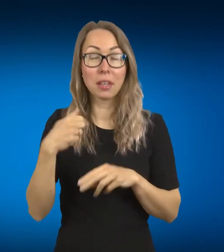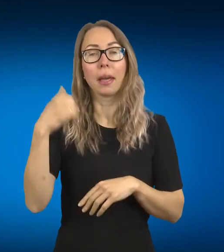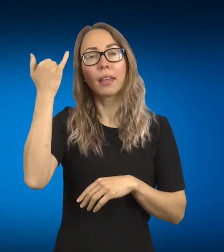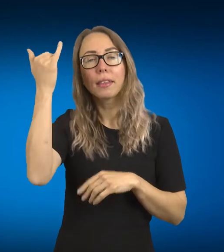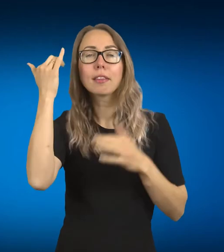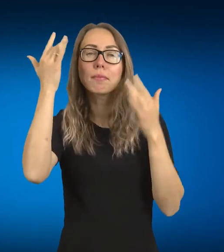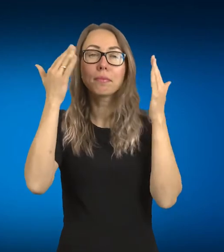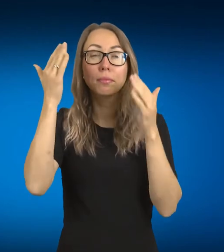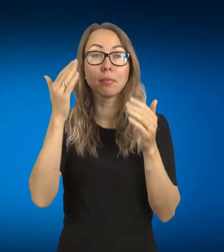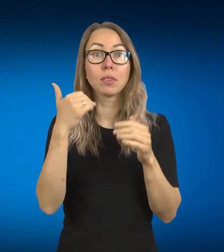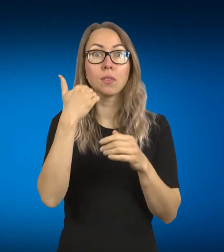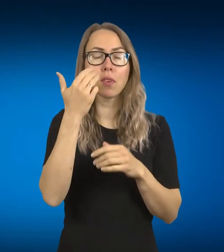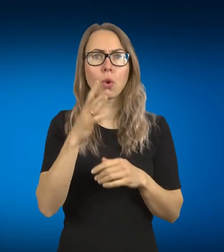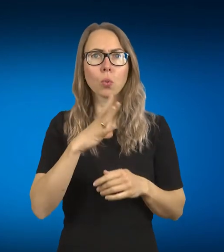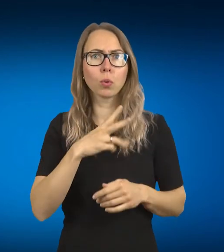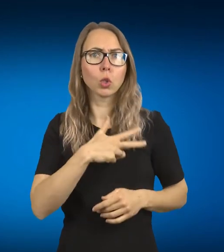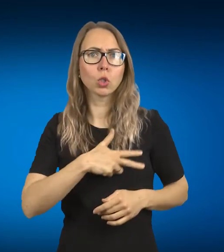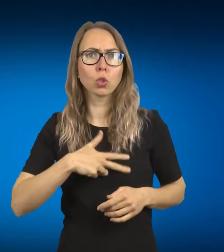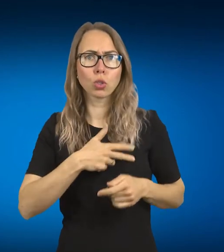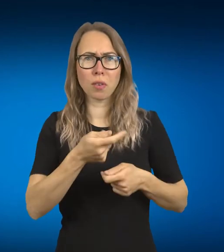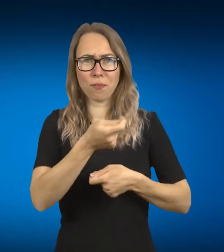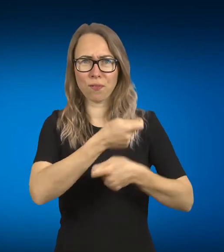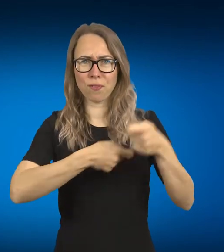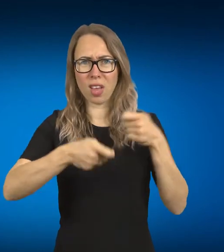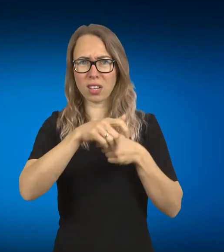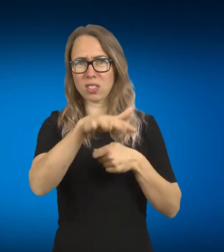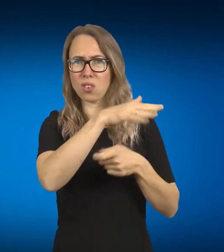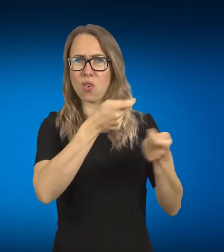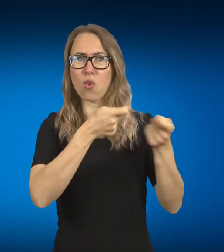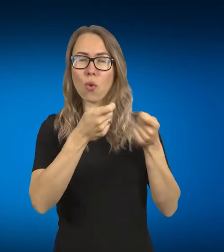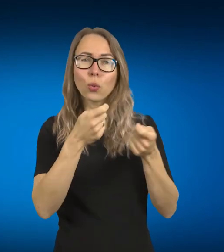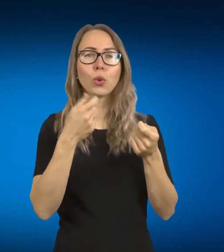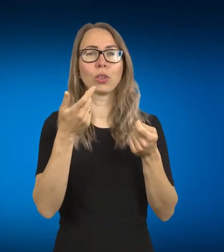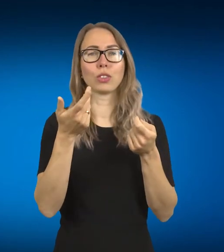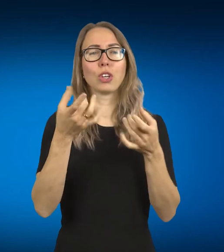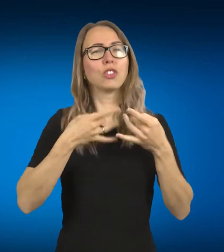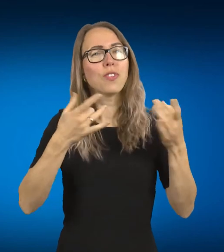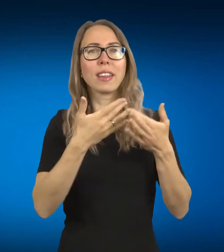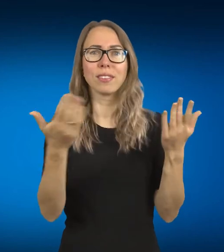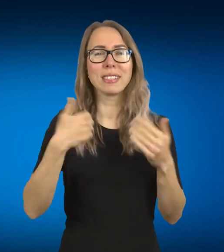idėją per socialinę verslą, akseleratoris, kulinevau per visokius renginius. Ir tiesiog